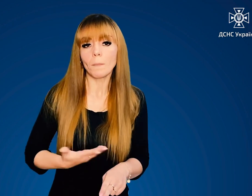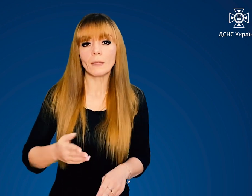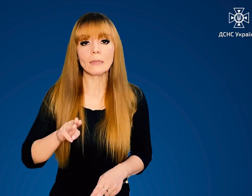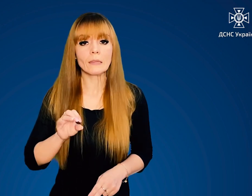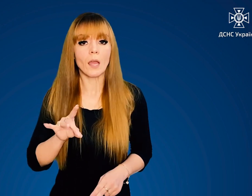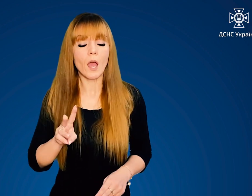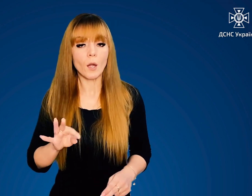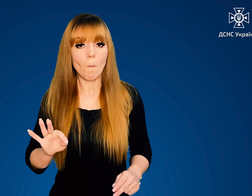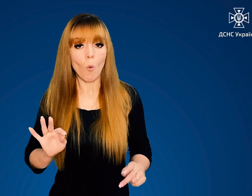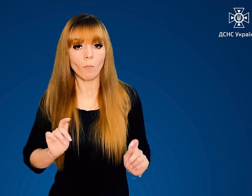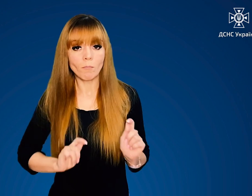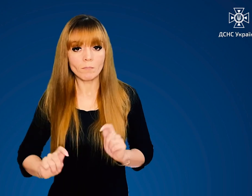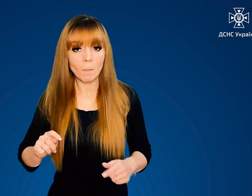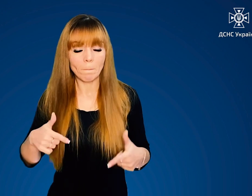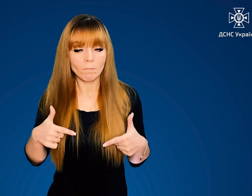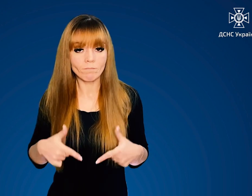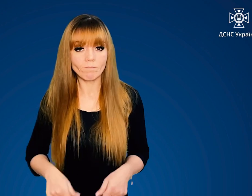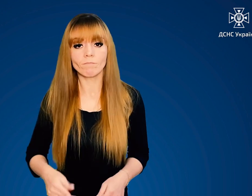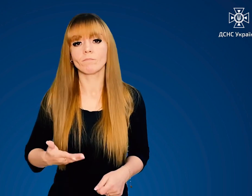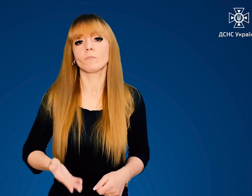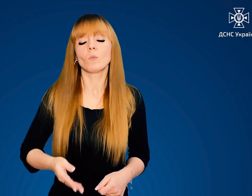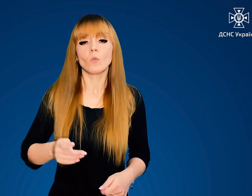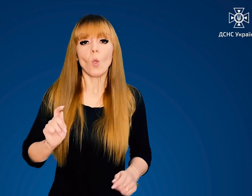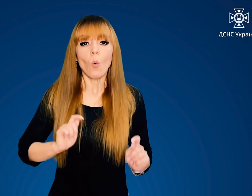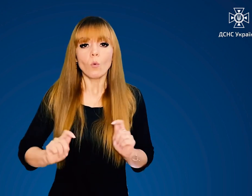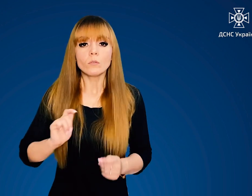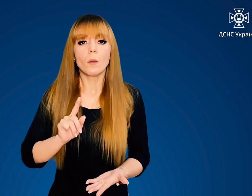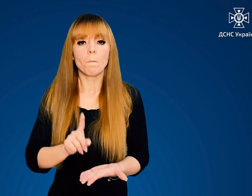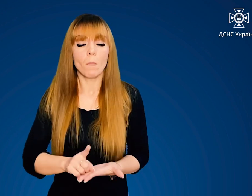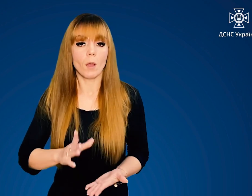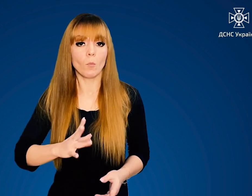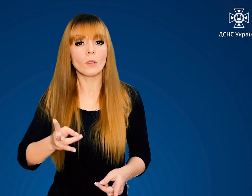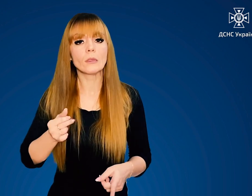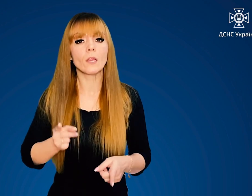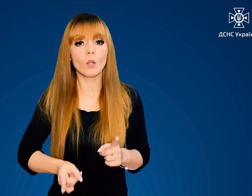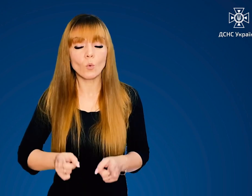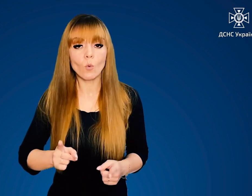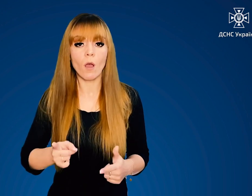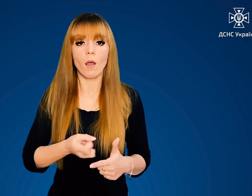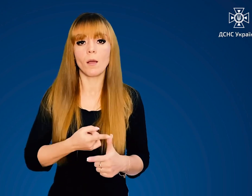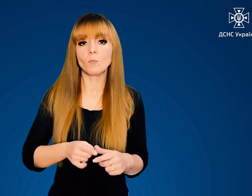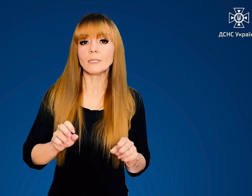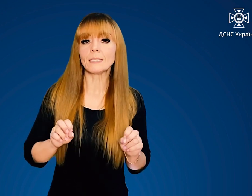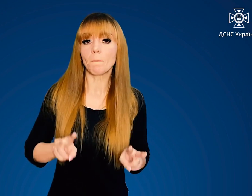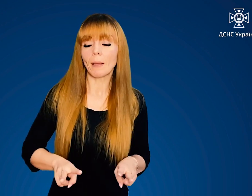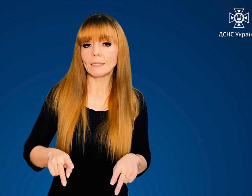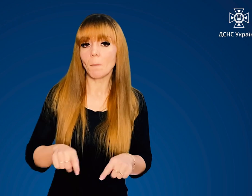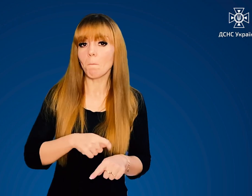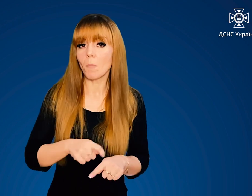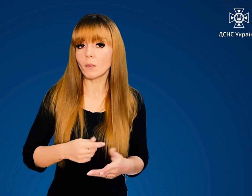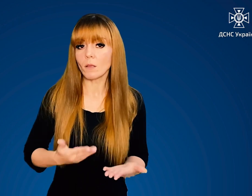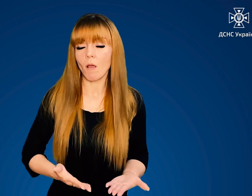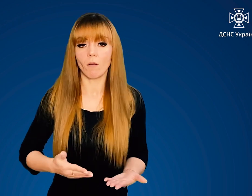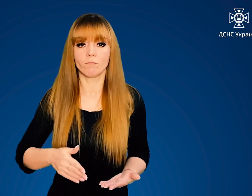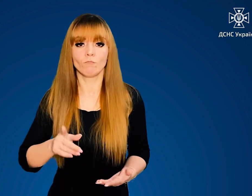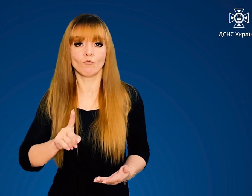шкарпетки, термобілизна. Одяг має бути із натуральних чи спецматеріалів.